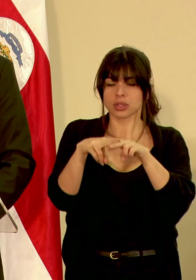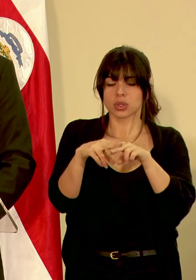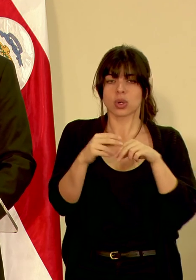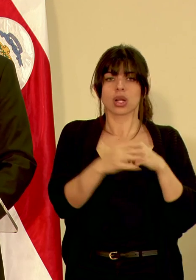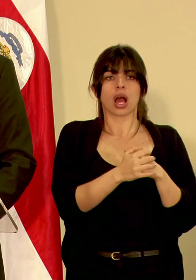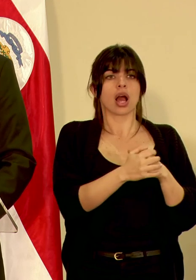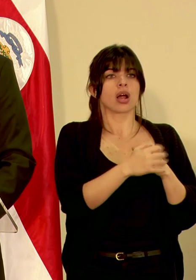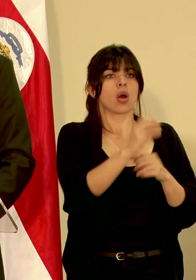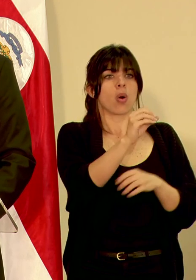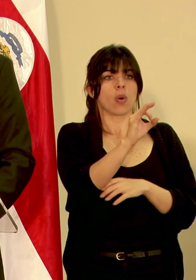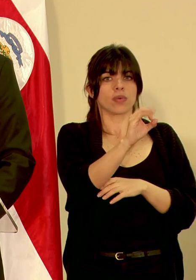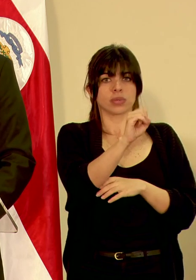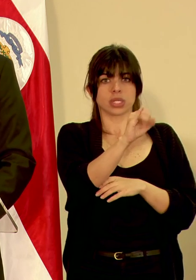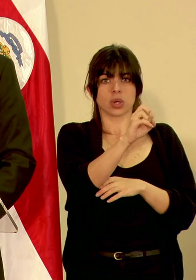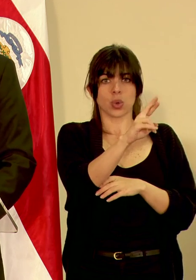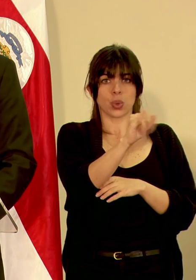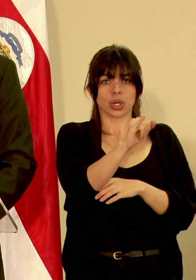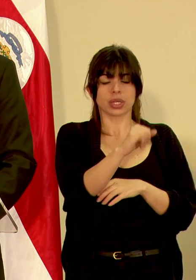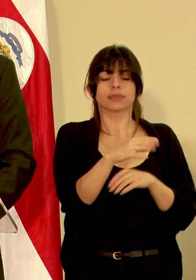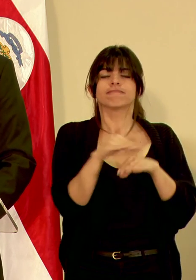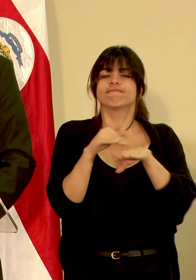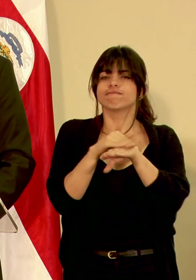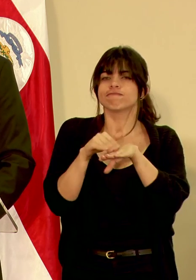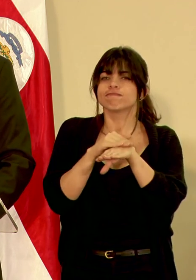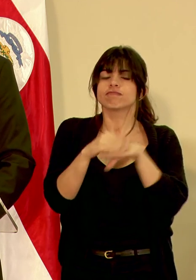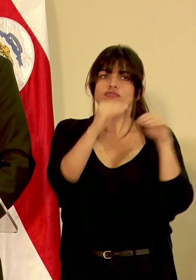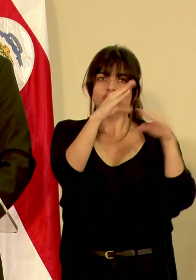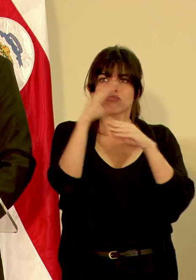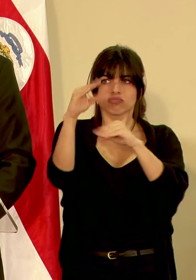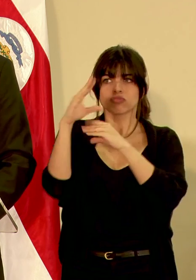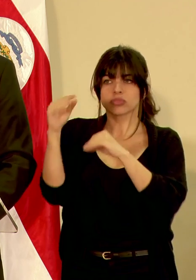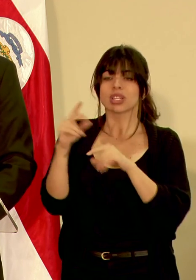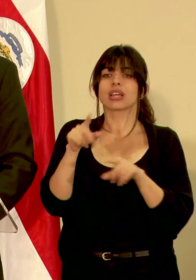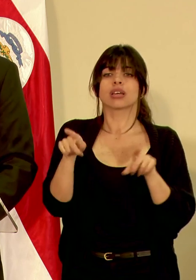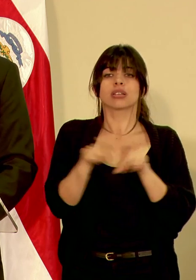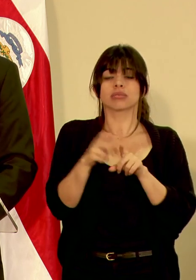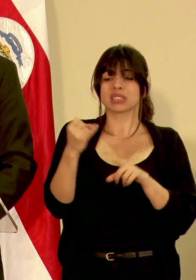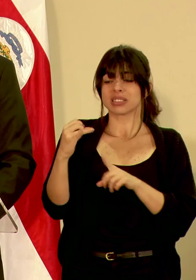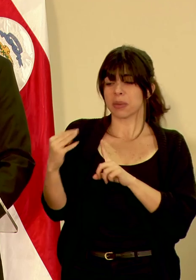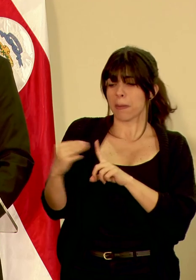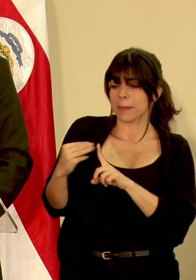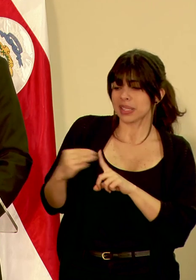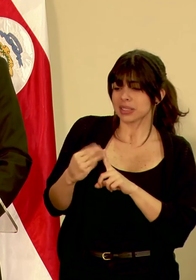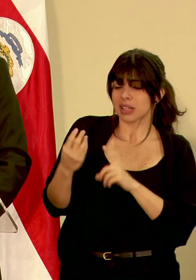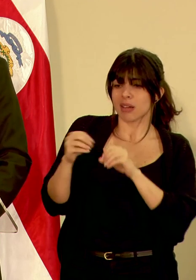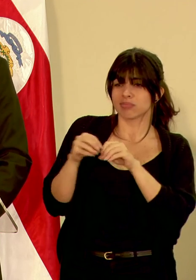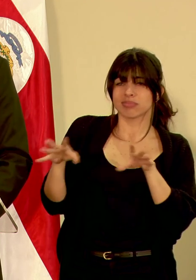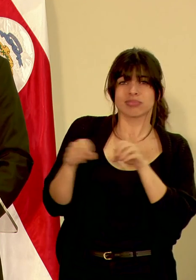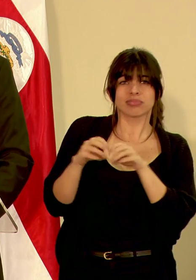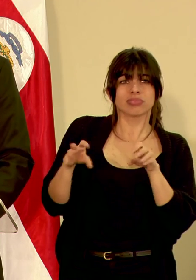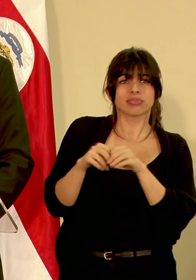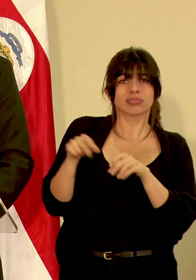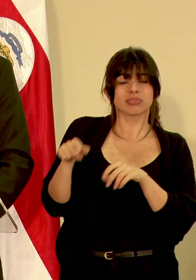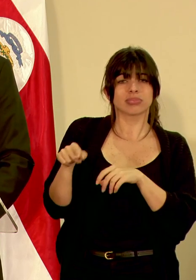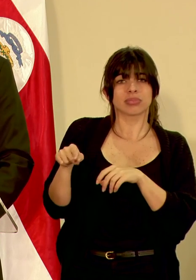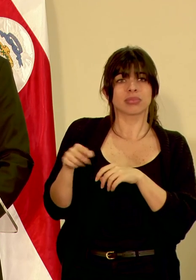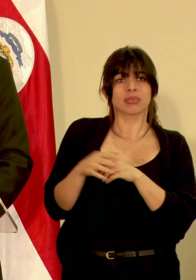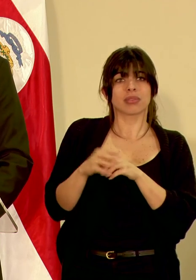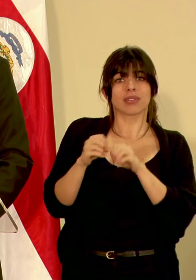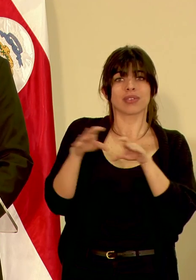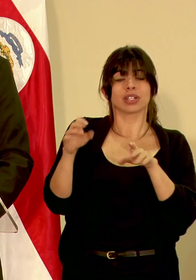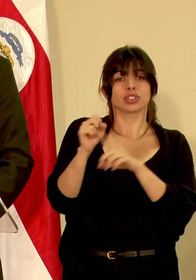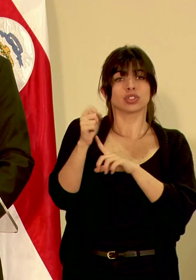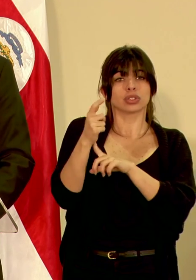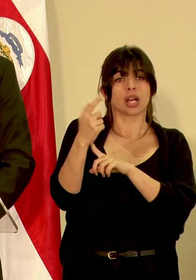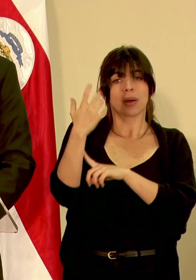el Oxicori y por favor hacer caso omiso a mensajes de difusión masiva que se transmiten por redes